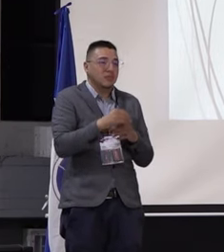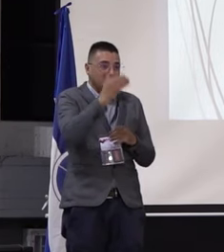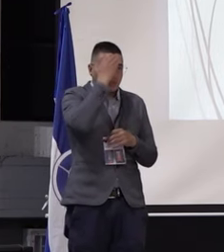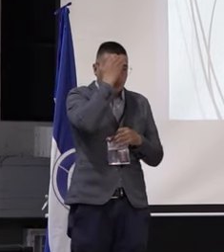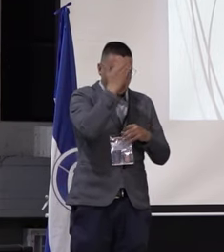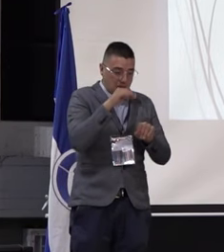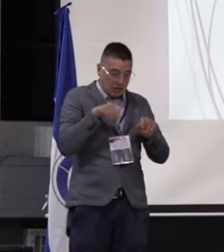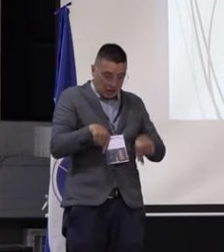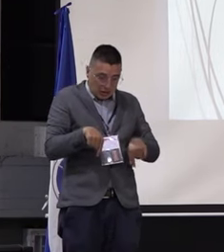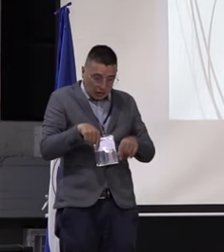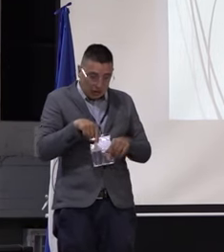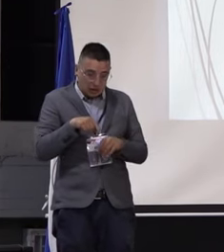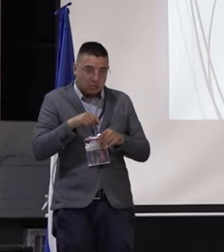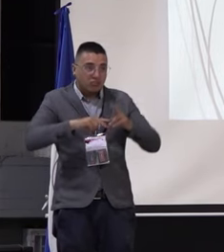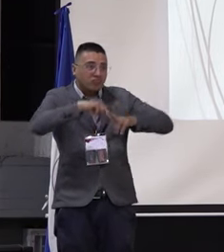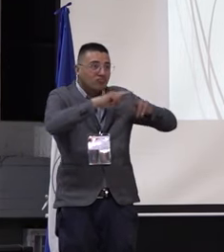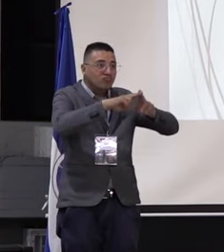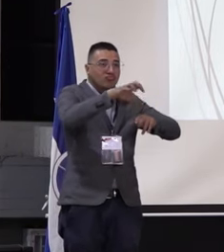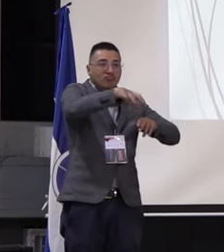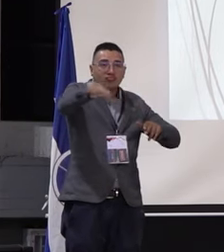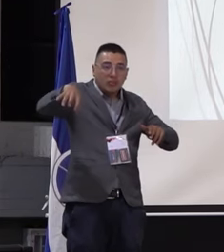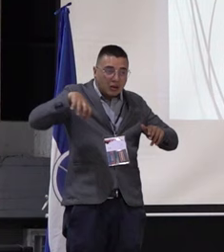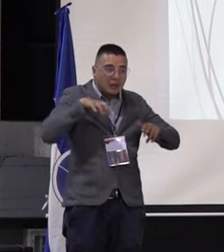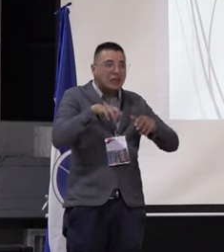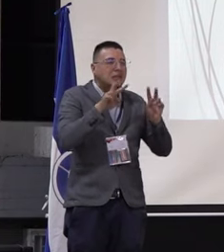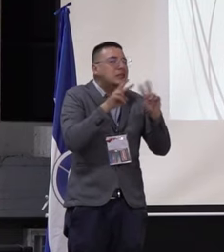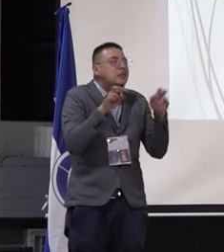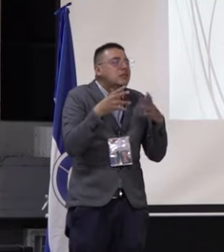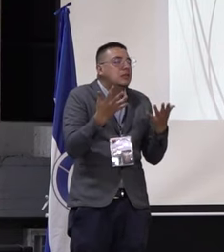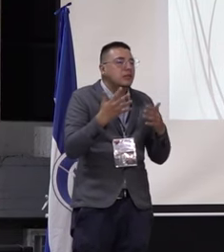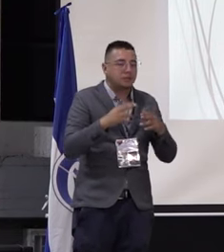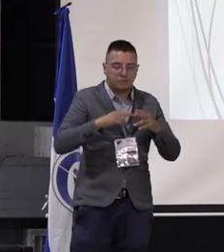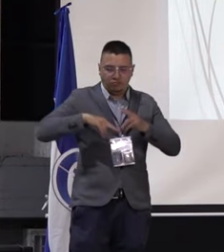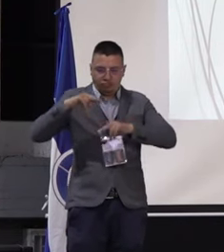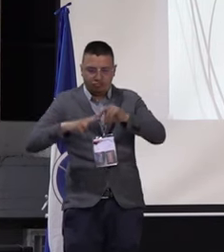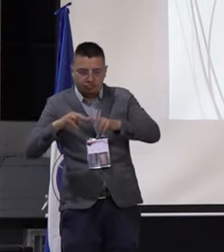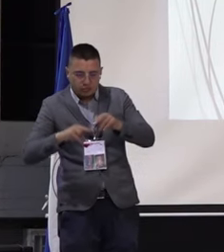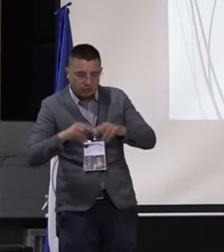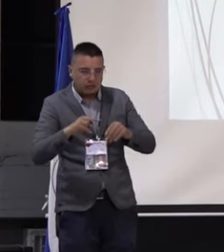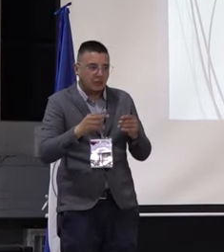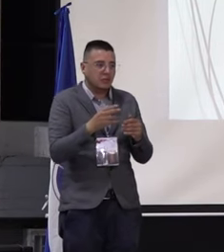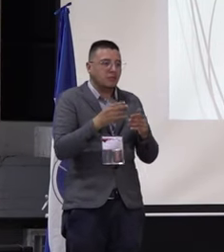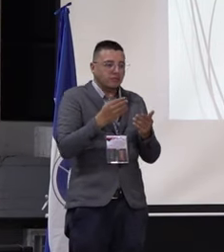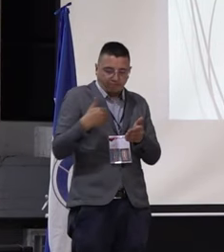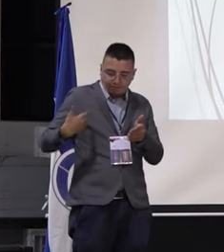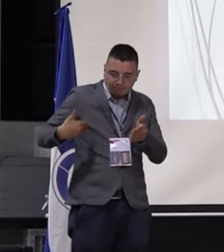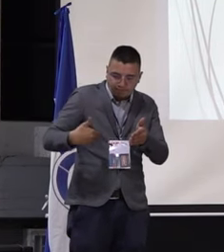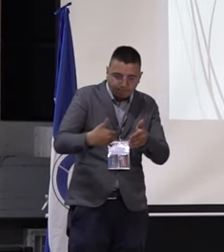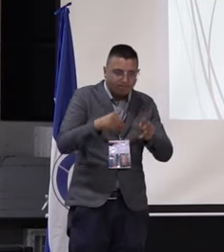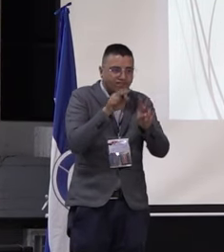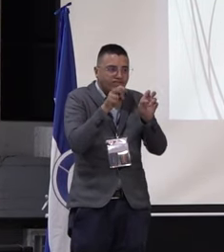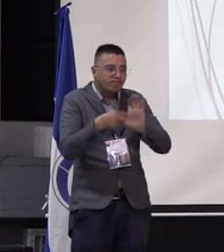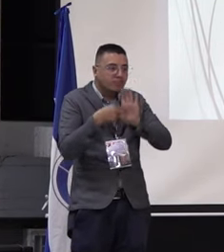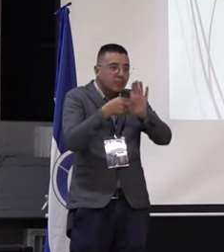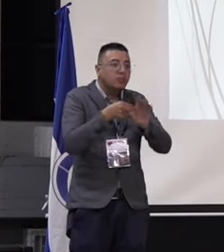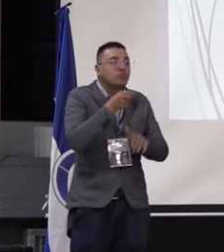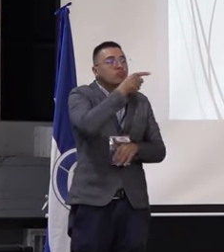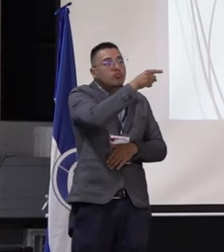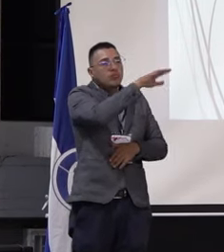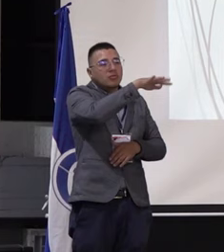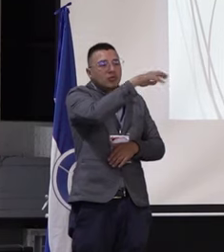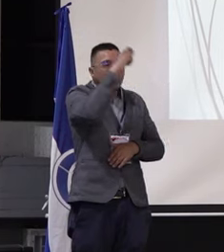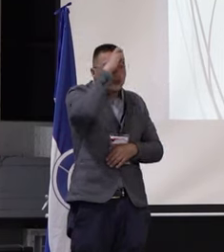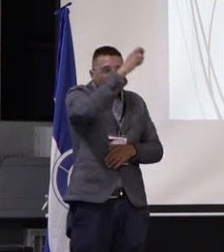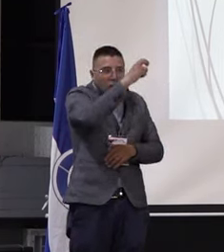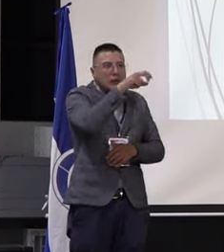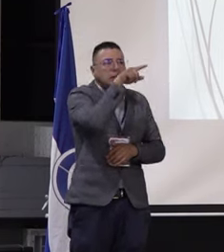sería coyuntural en infraestructura de últimamente sería la construcción de, adelantar la construcción de la sede de Balmaría, que